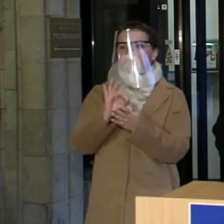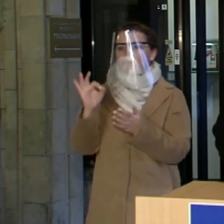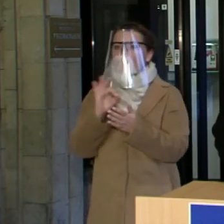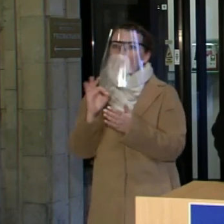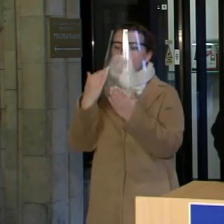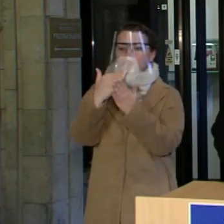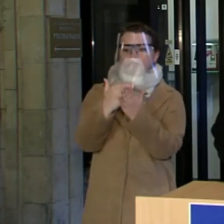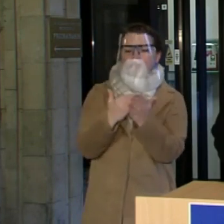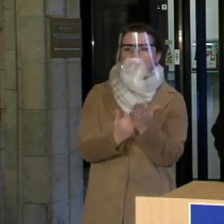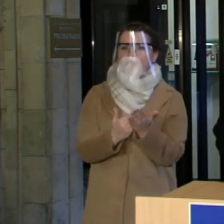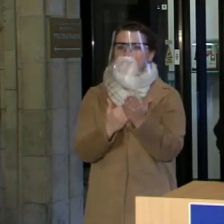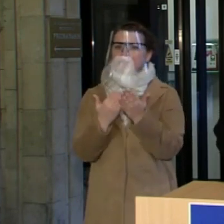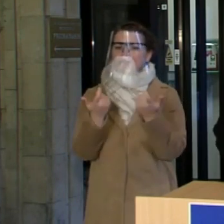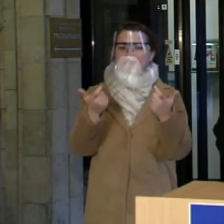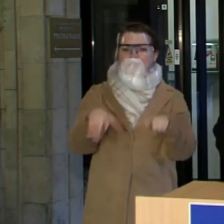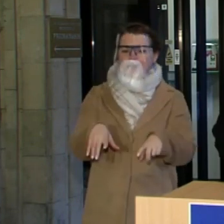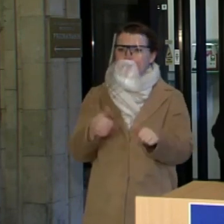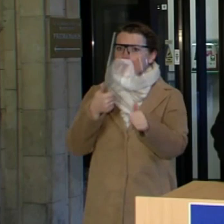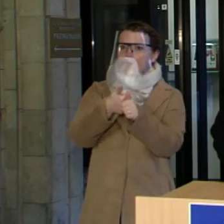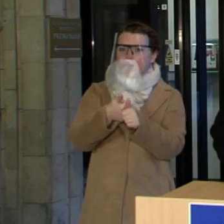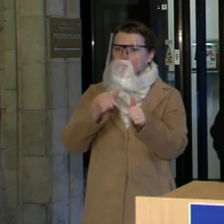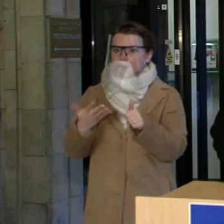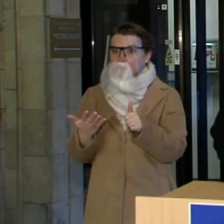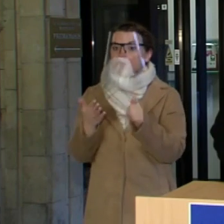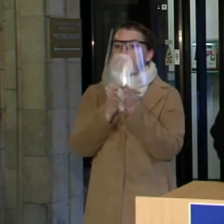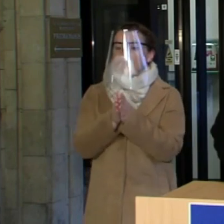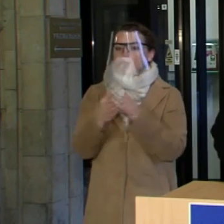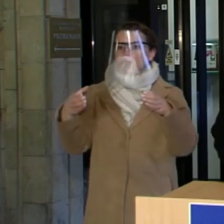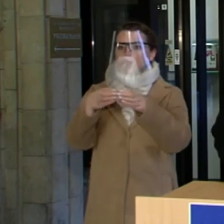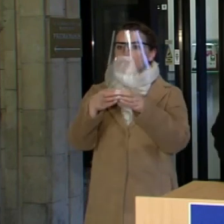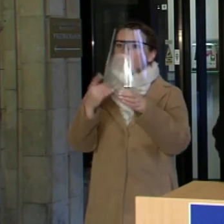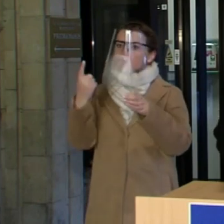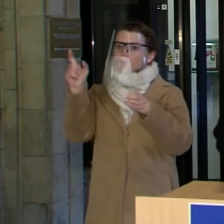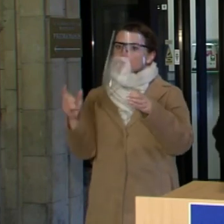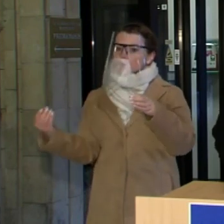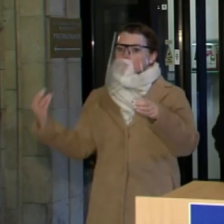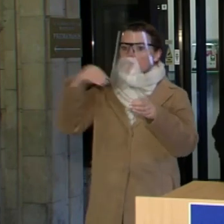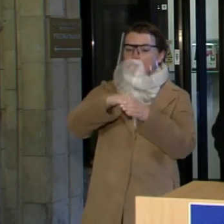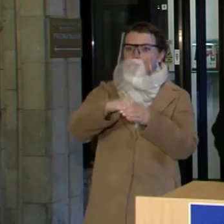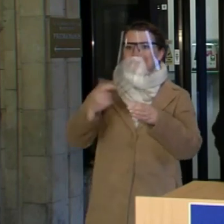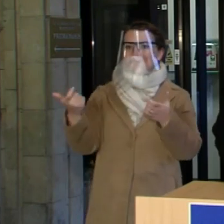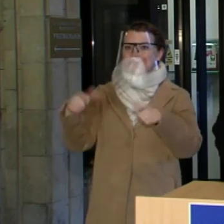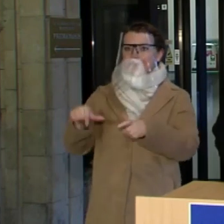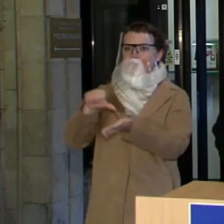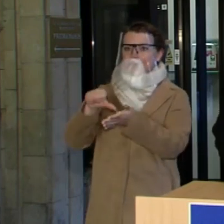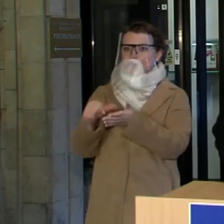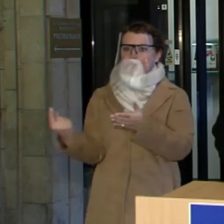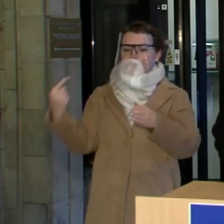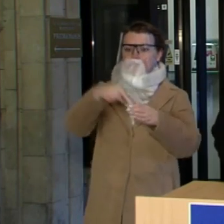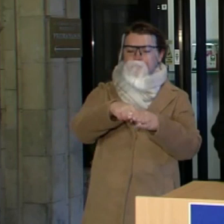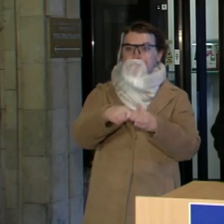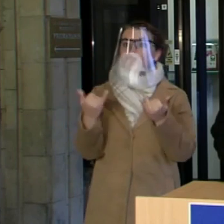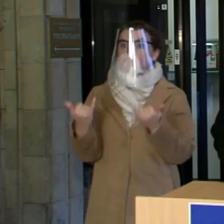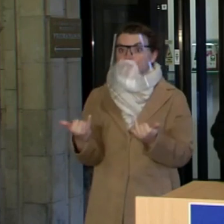įgyvendenimų savivaldybėse. Aš pasiūliau įtraukti į šį štabą taip pat ir savivaldybės stovą. Tai šiandien